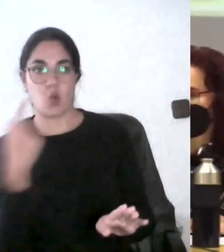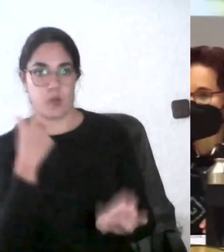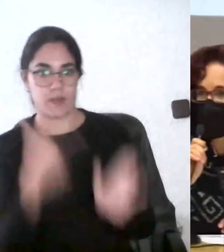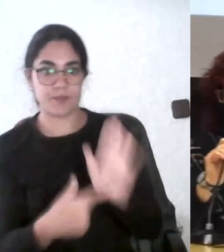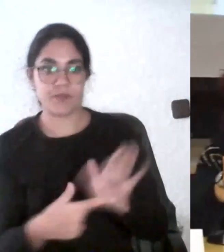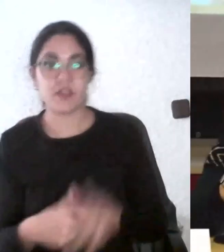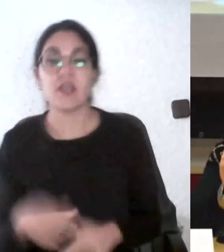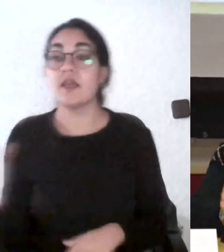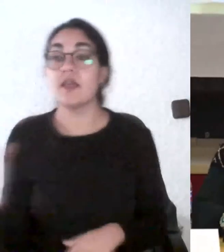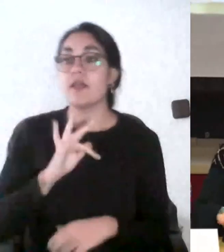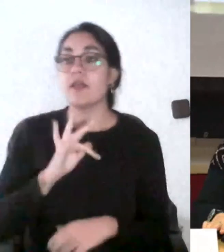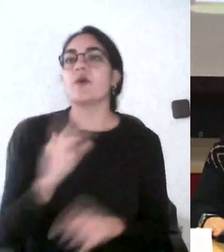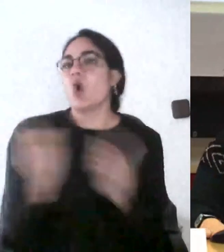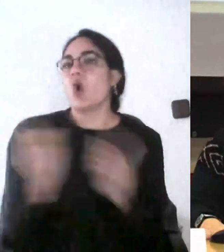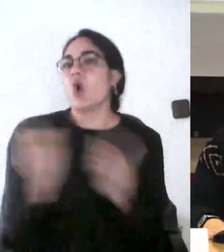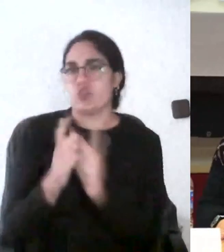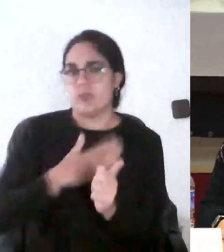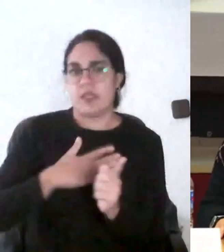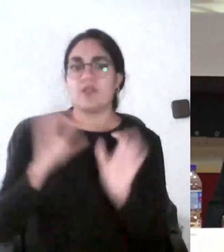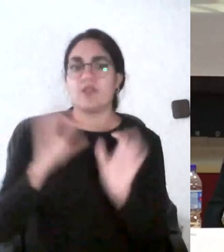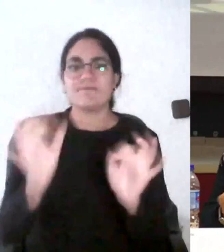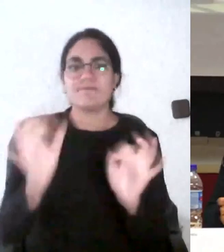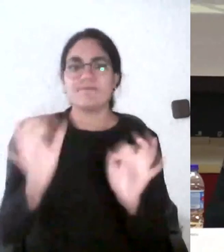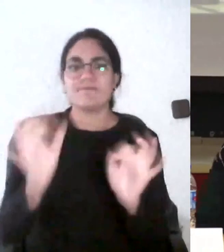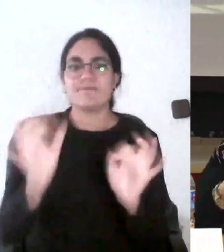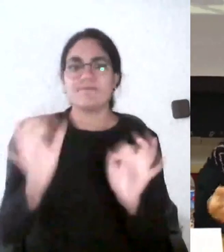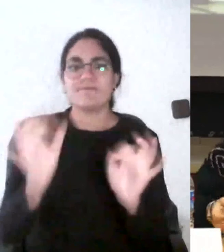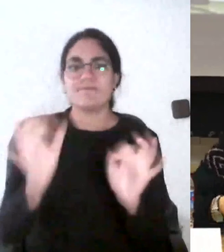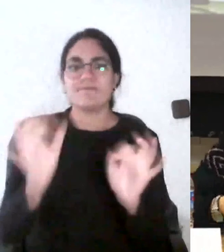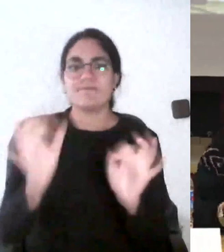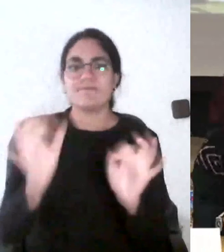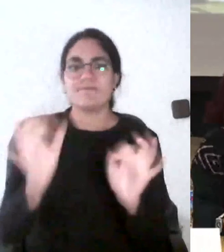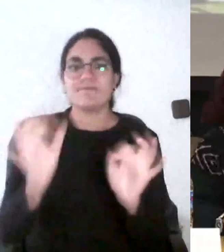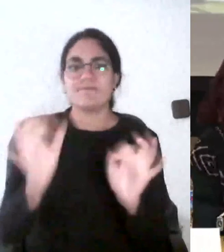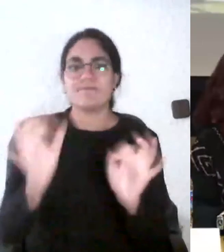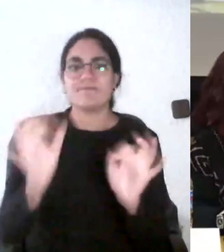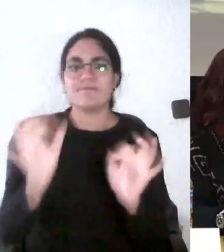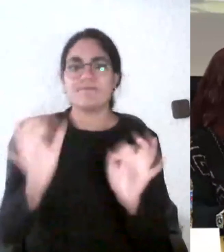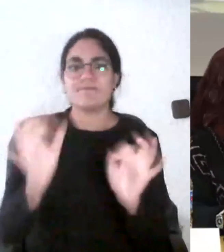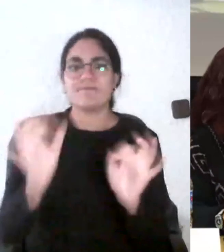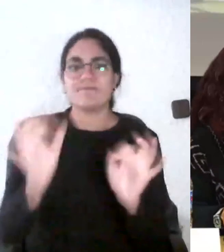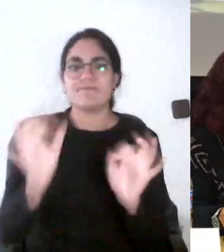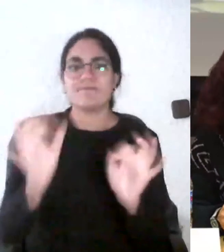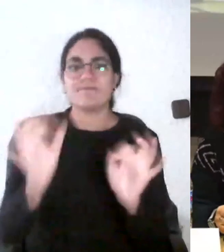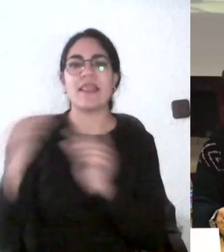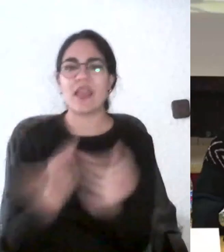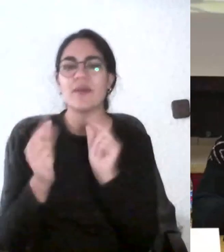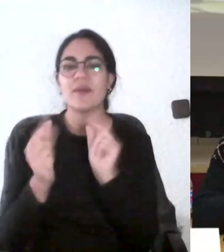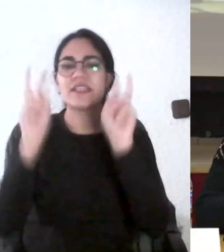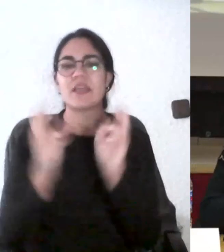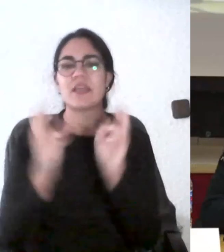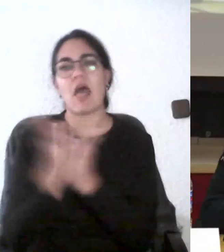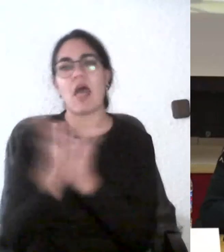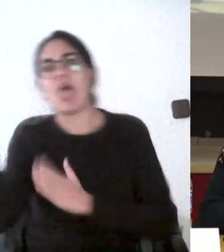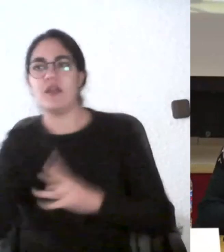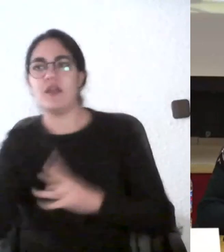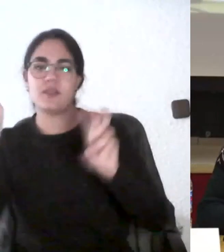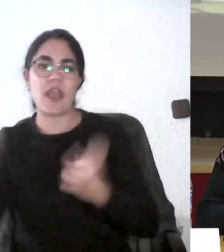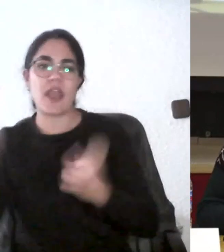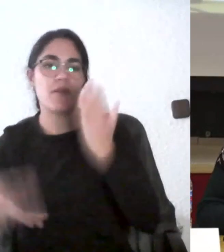Muy brevemente, porque efectivamente yo creo que no es el objeto de esta mesa y puede derivar en un tema que no es, pero